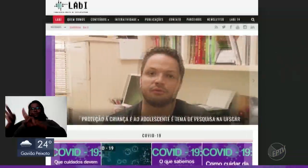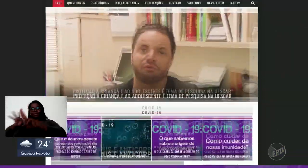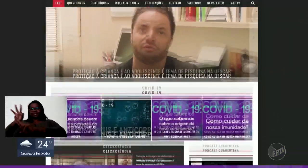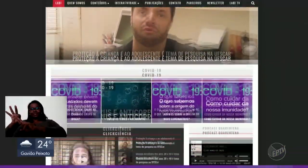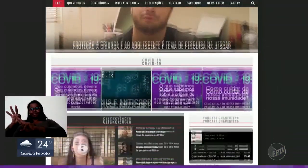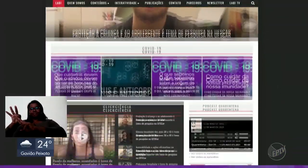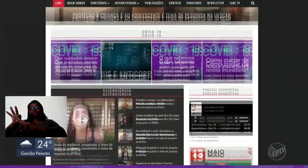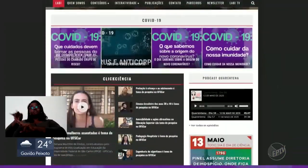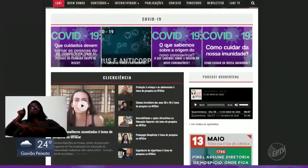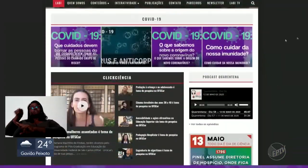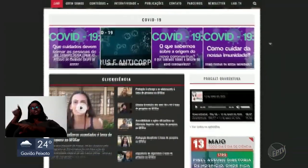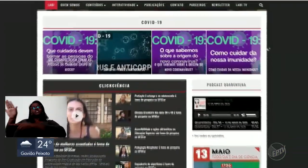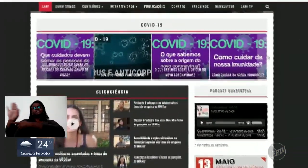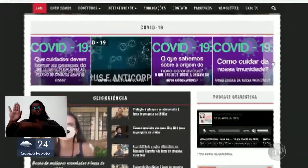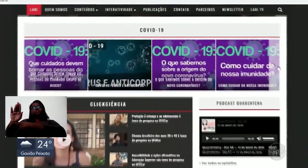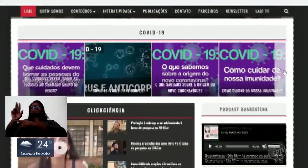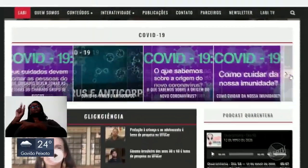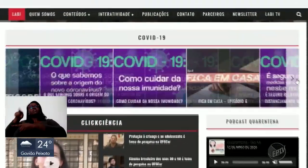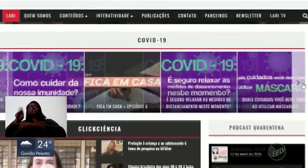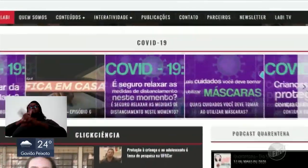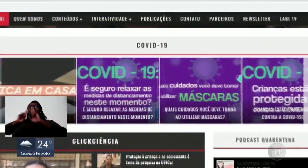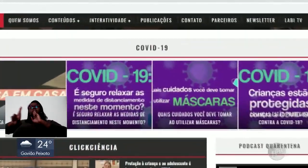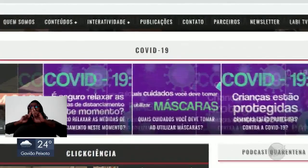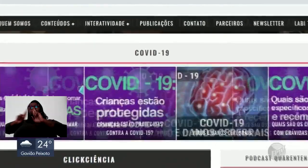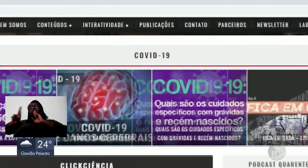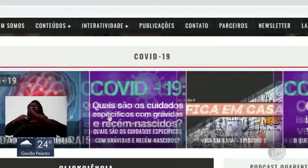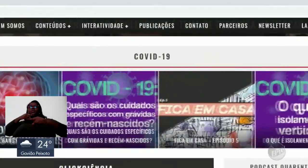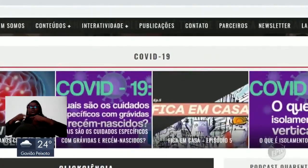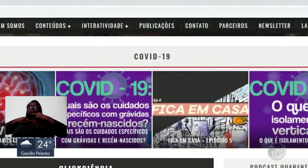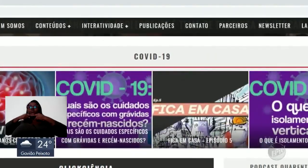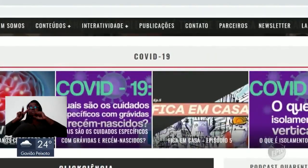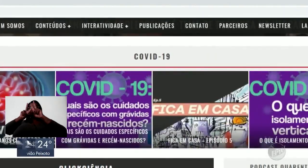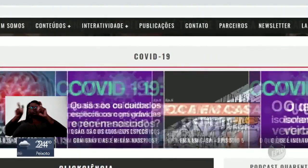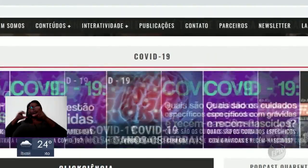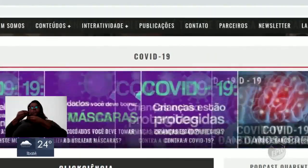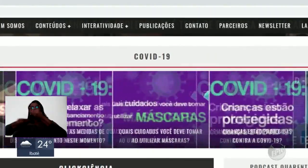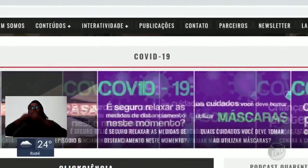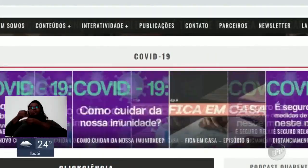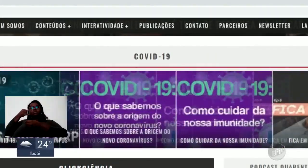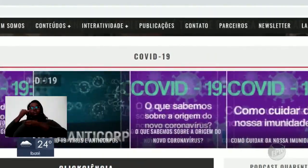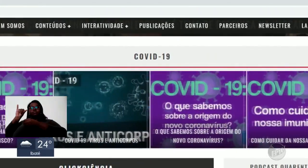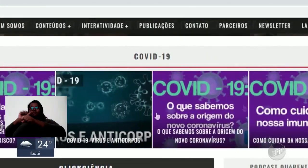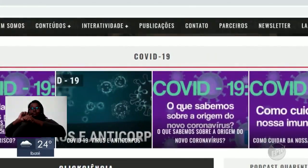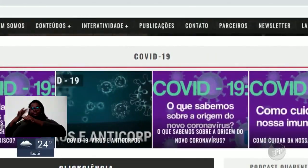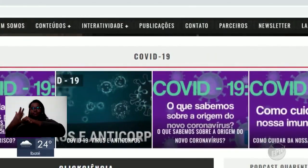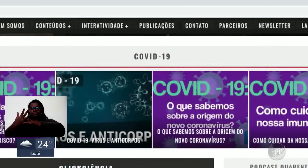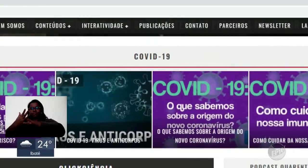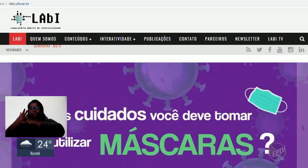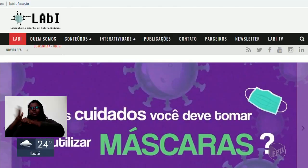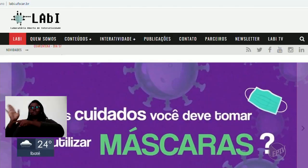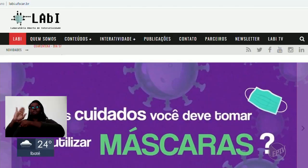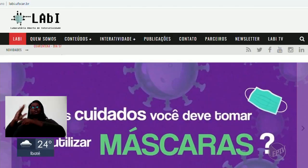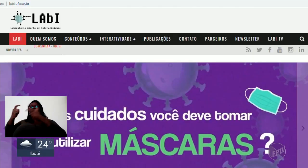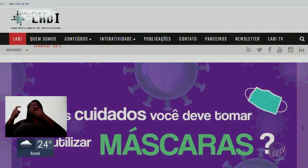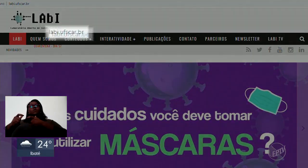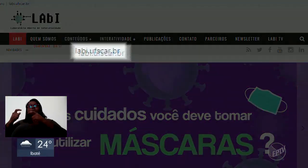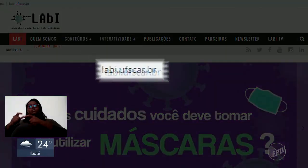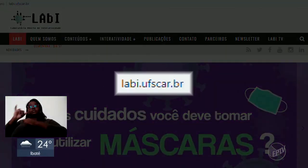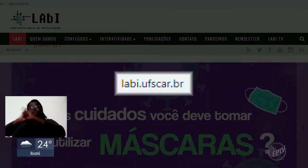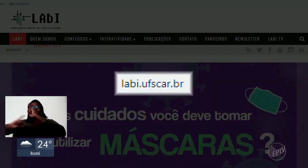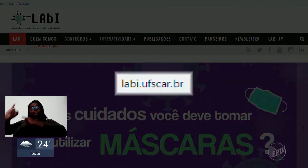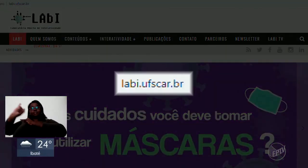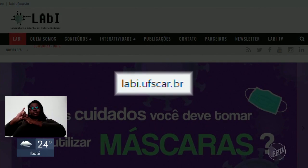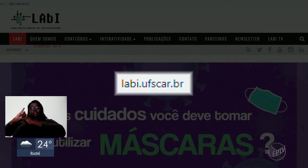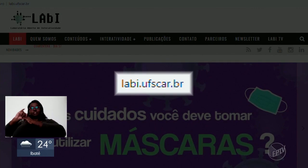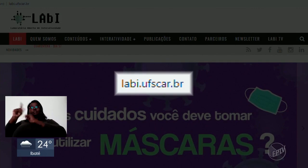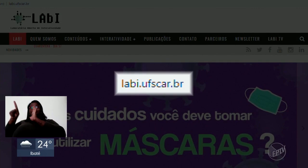as principais dúvidas da população sobre como combater a Covid-19. Os vídeos estão na internet, na página do LAB,